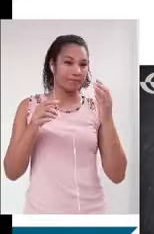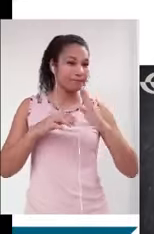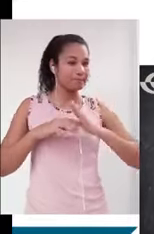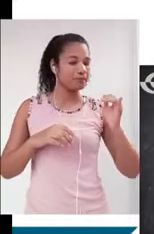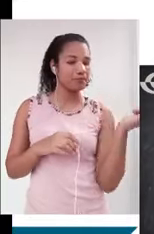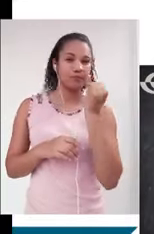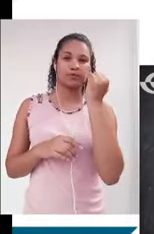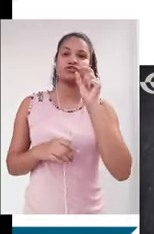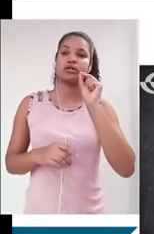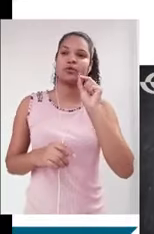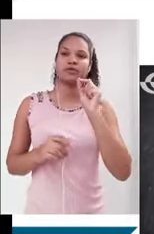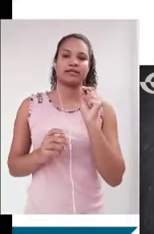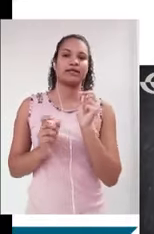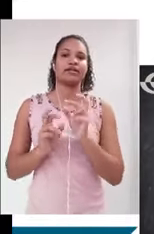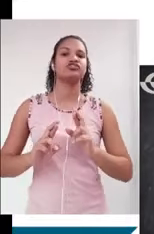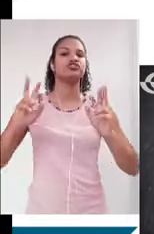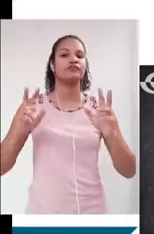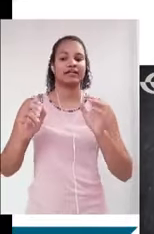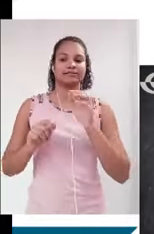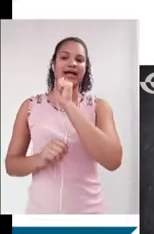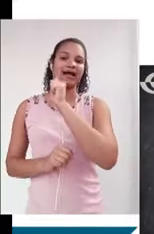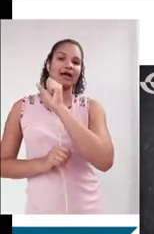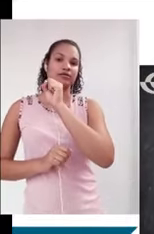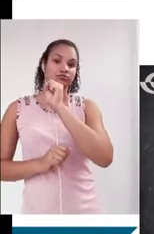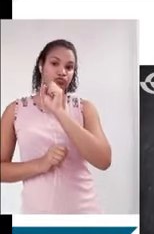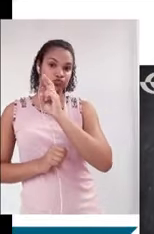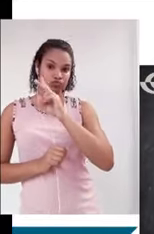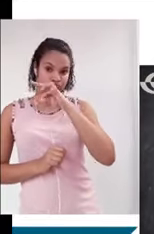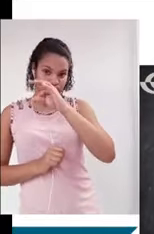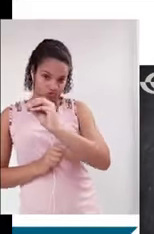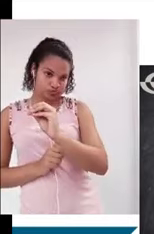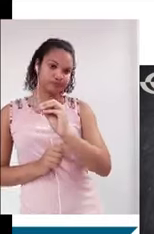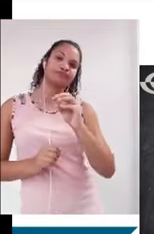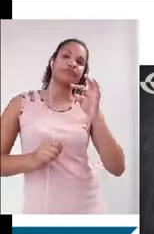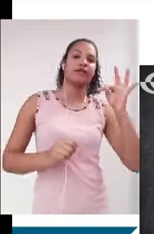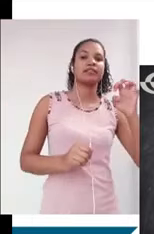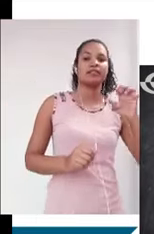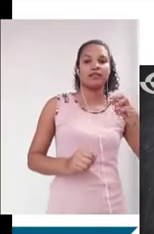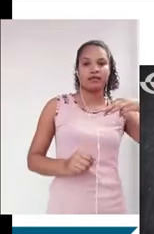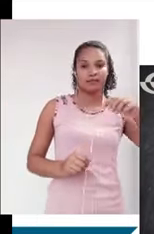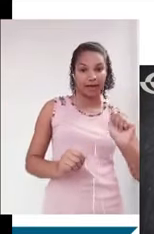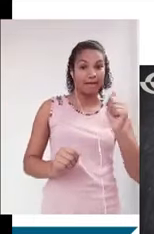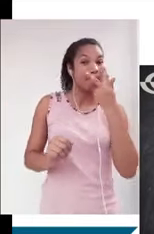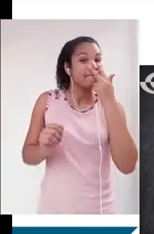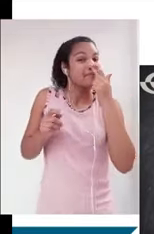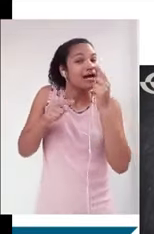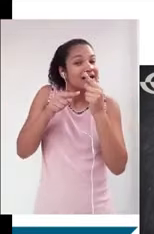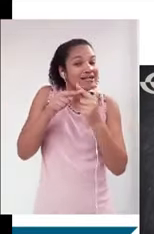textos, que é em relação a assunto e tema. Vocês viram, né, que durante a aula eu já comentei assunto, tema. Parece que são sinônimos, mas